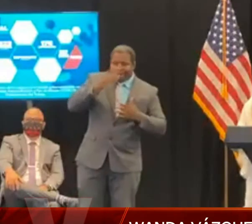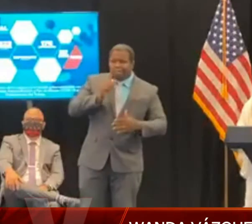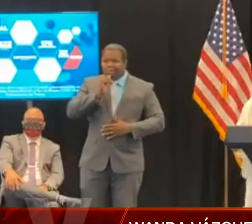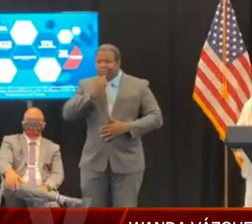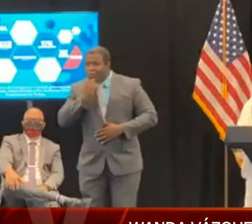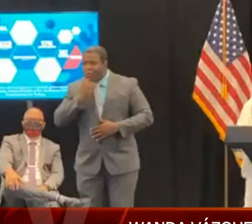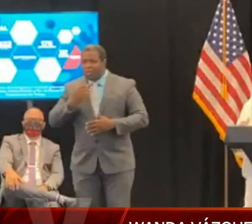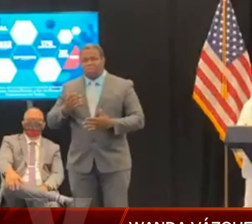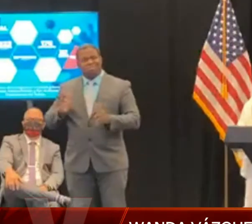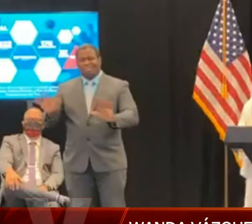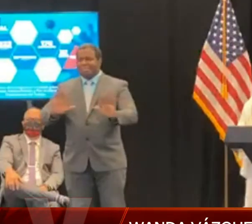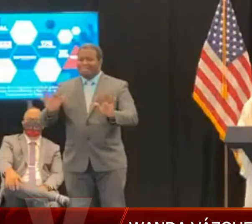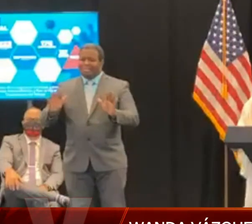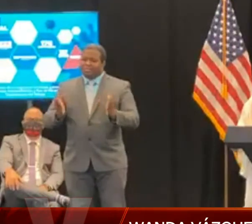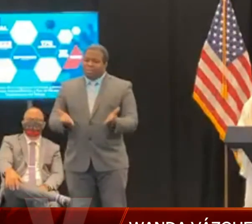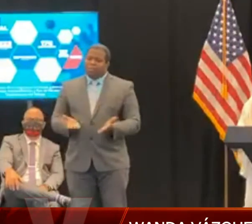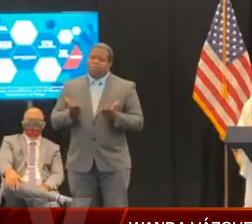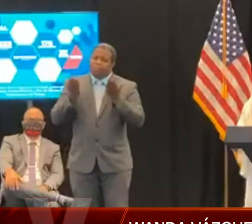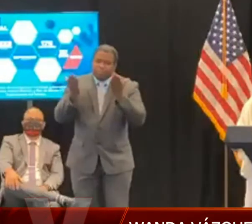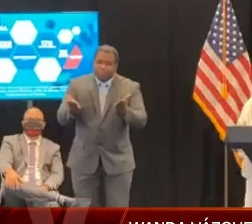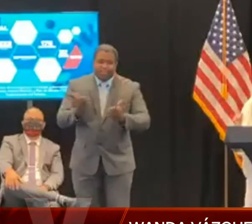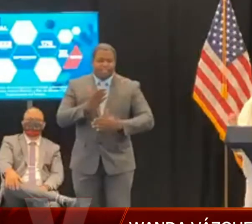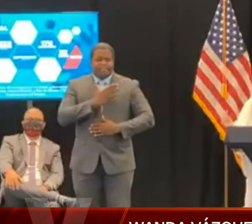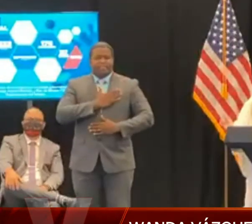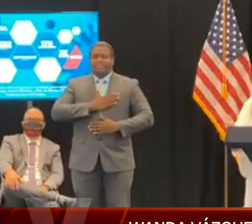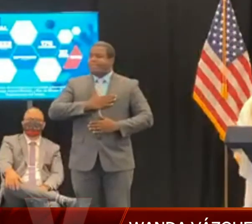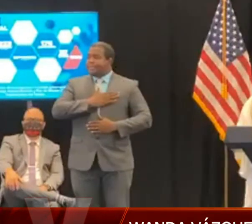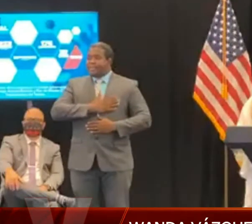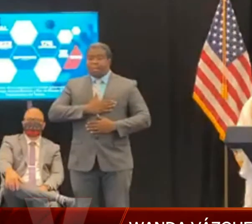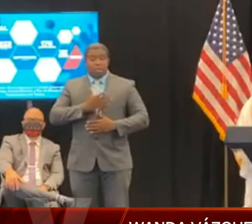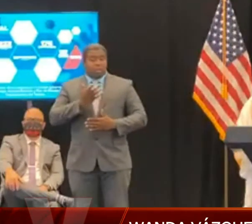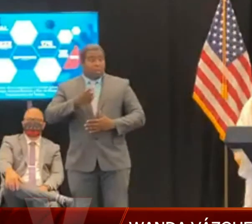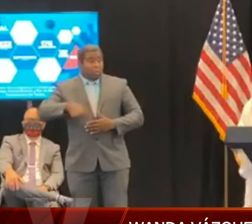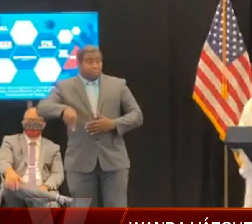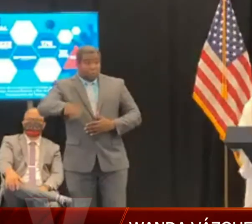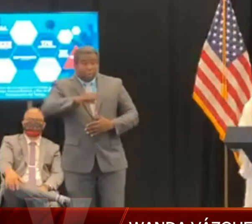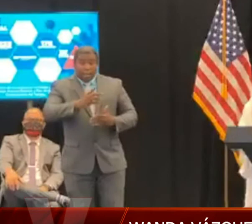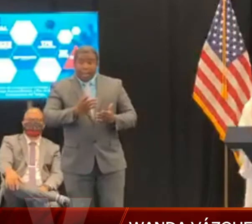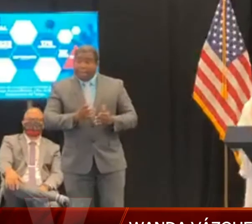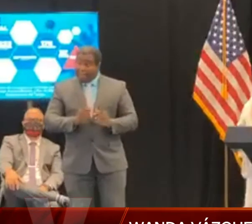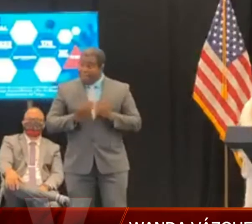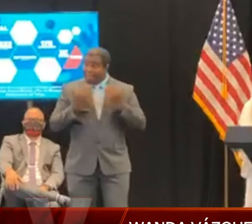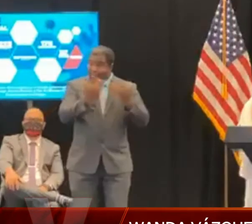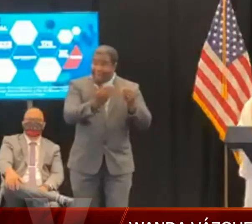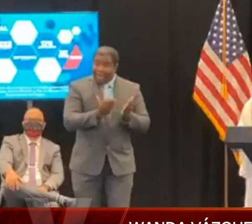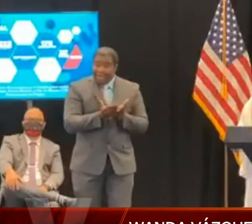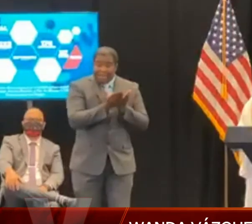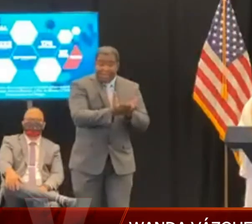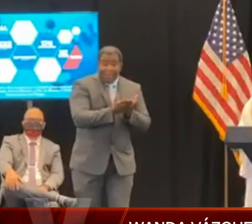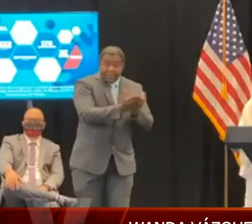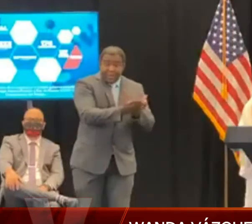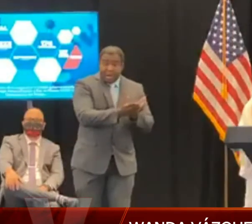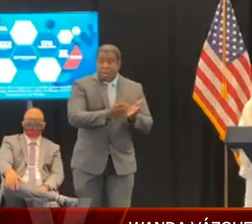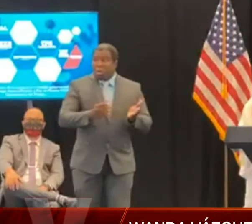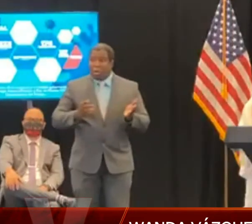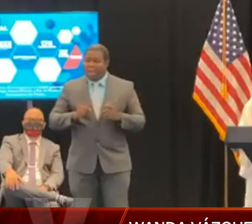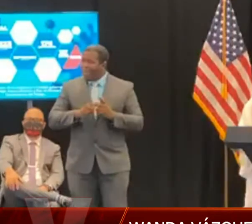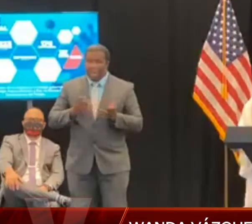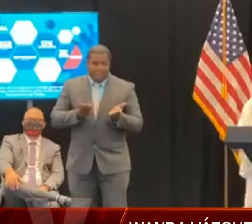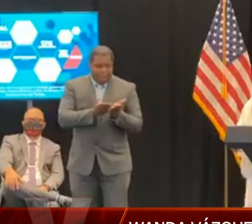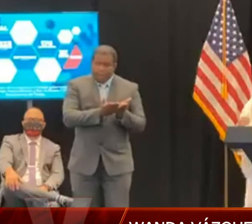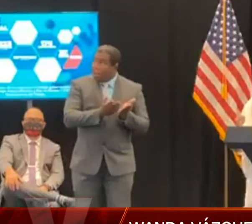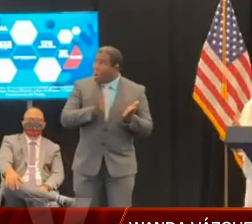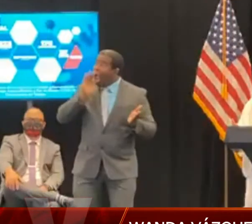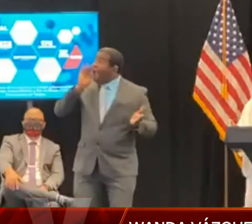con la utilización de los botes. No hagan rafting a menos de 15 pies y no promuevan el aglomeramiento de personas.